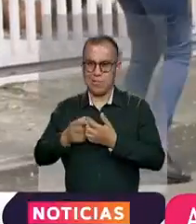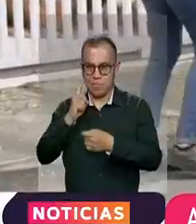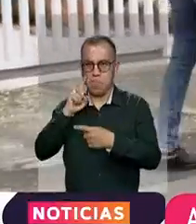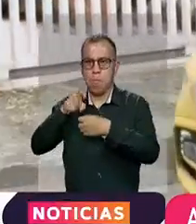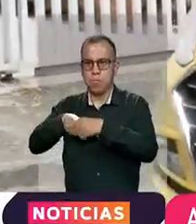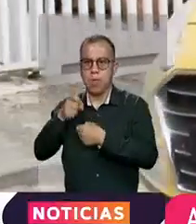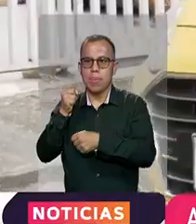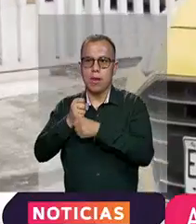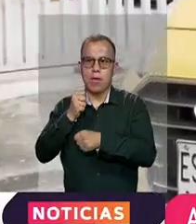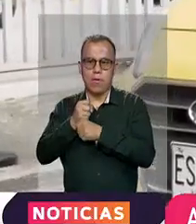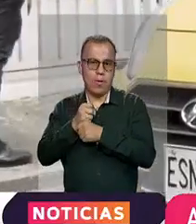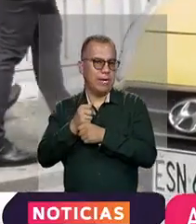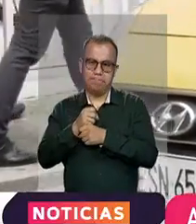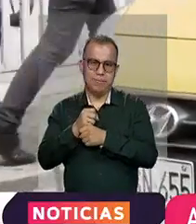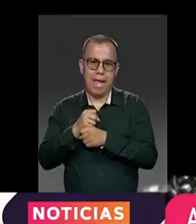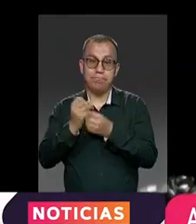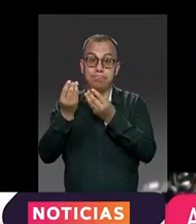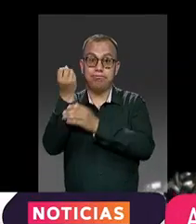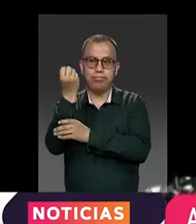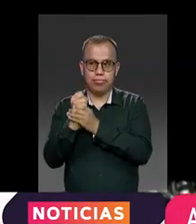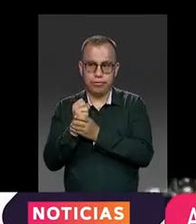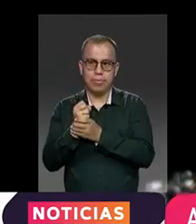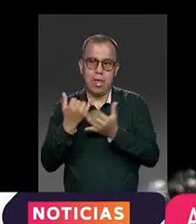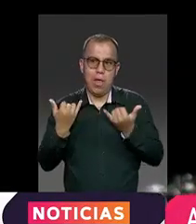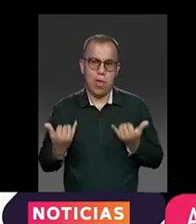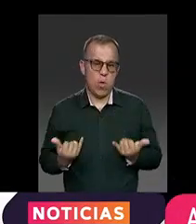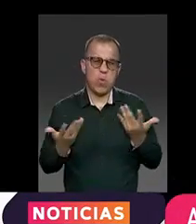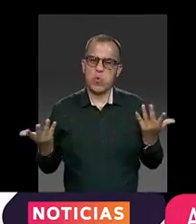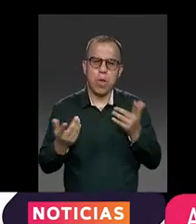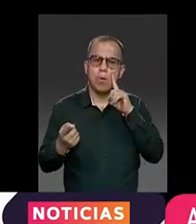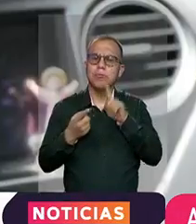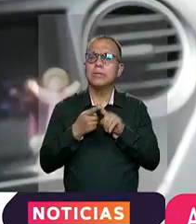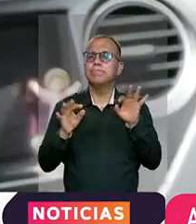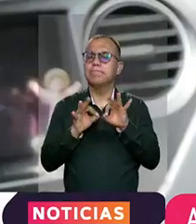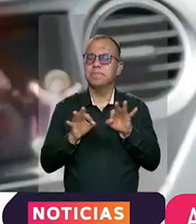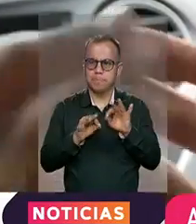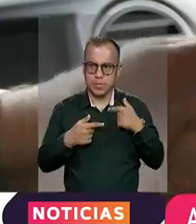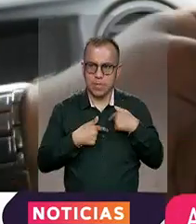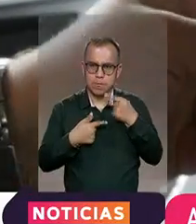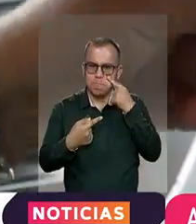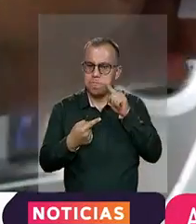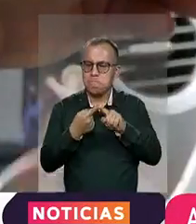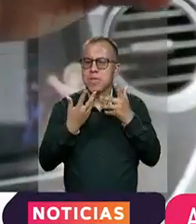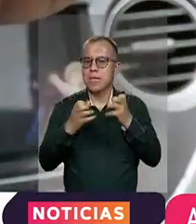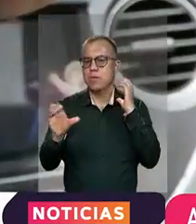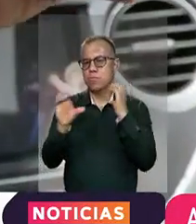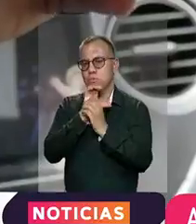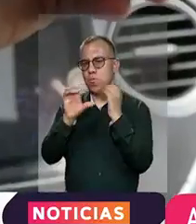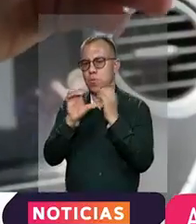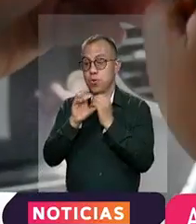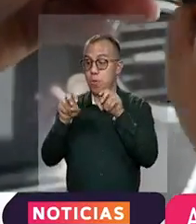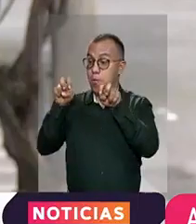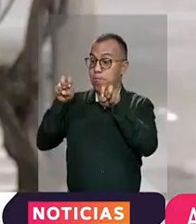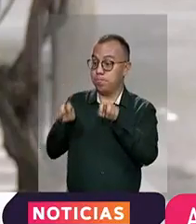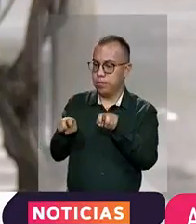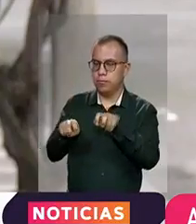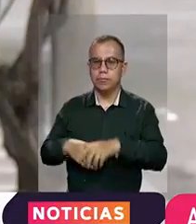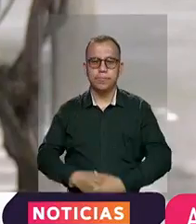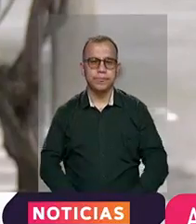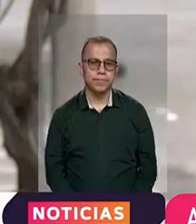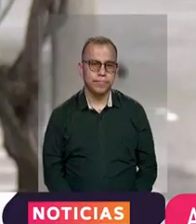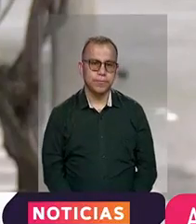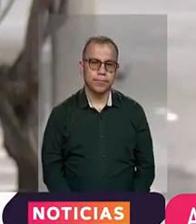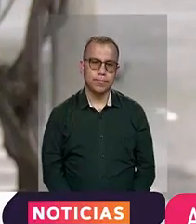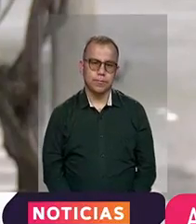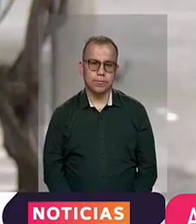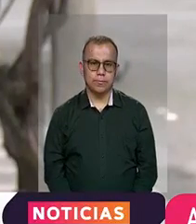que trabajaba quedara en quiebra. Afirma que solo se necesita voluntad para comunicarse con el pasajero. Vemos que las personas